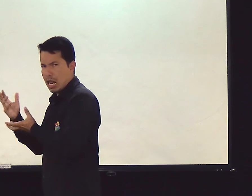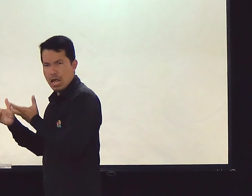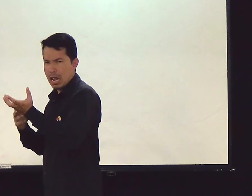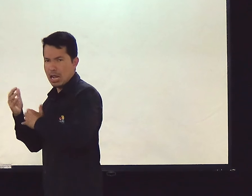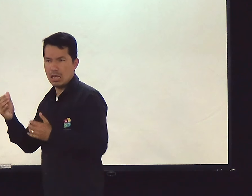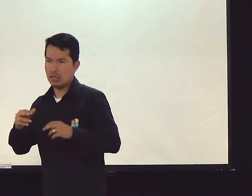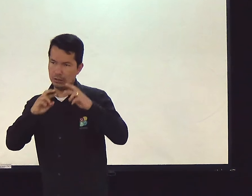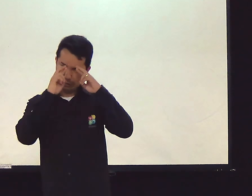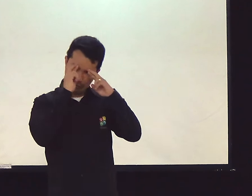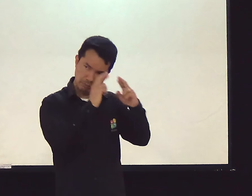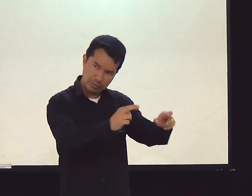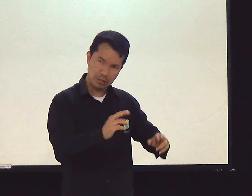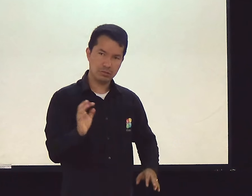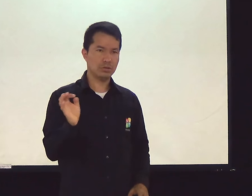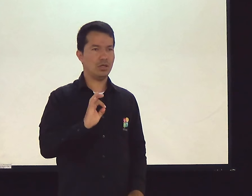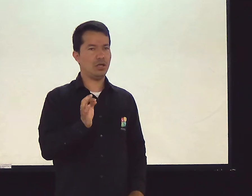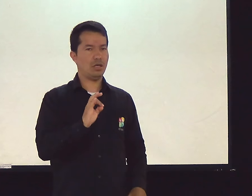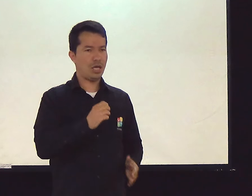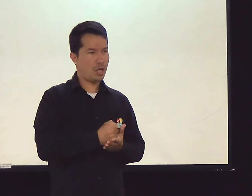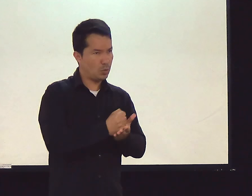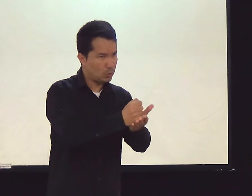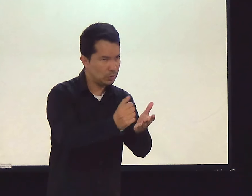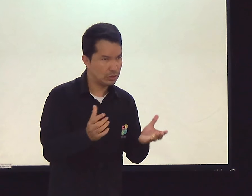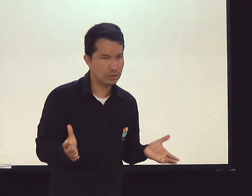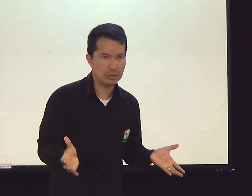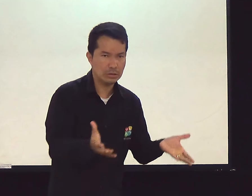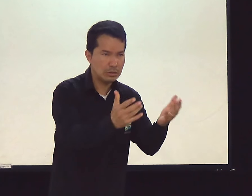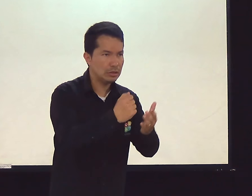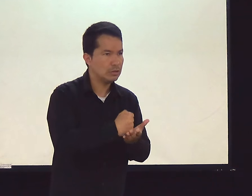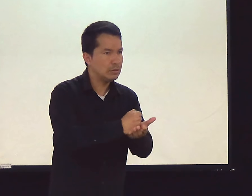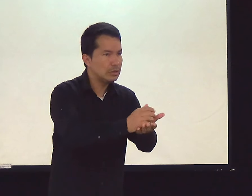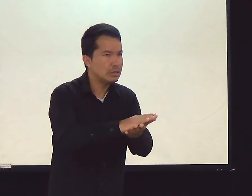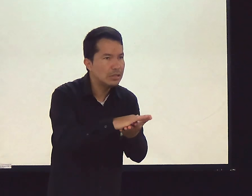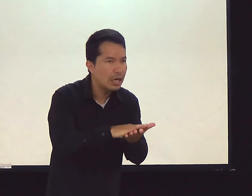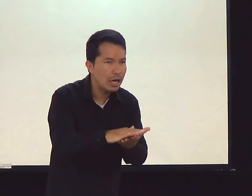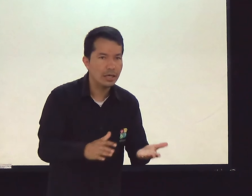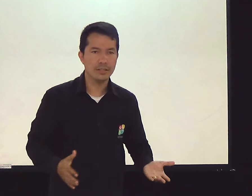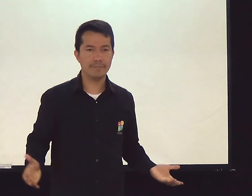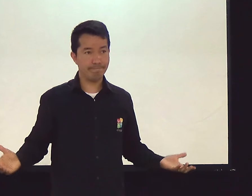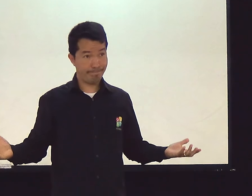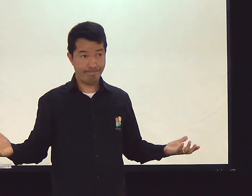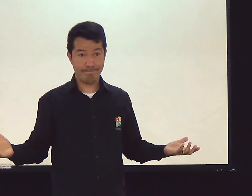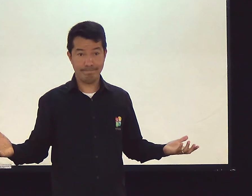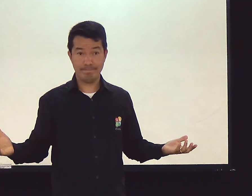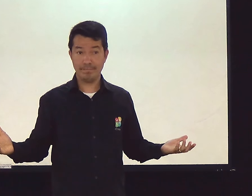fora dela, né? Ah, e acontece isso e aquilo. E não tenta mudar a situação?